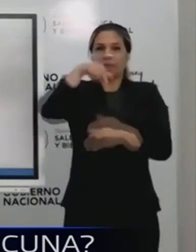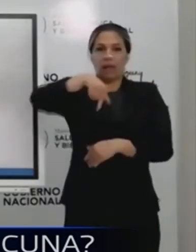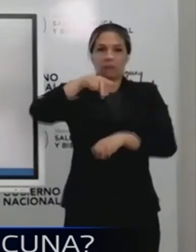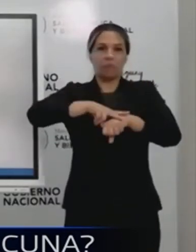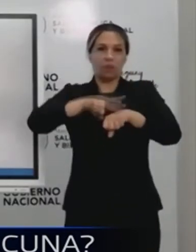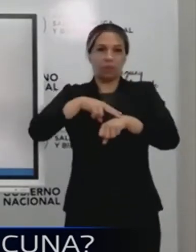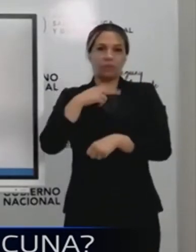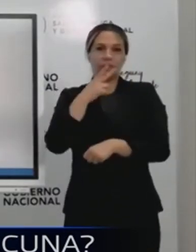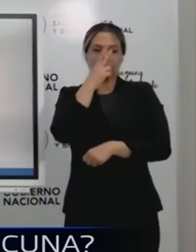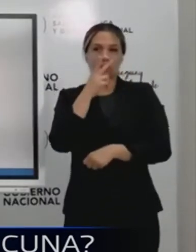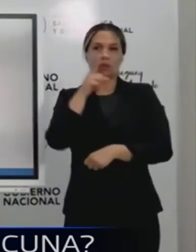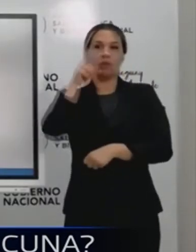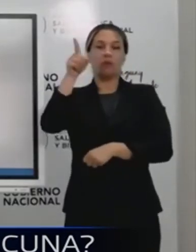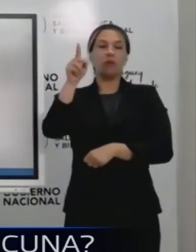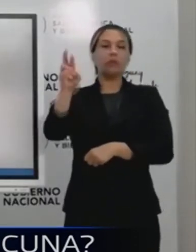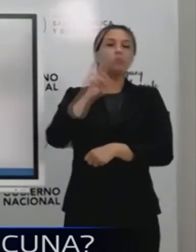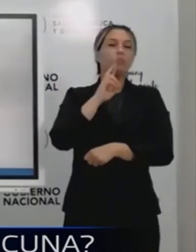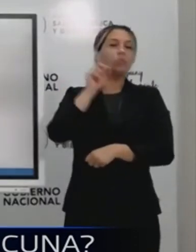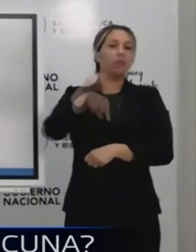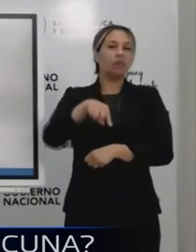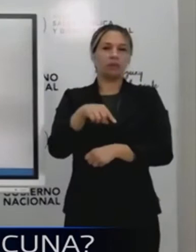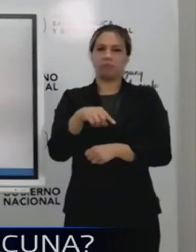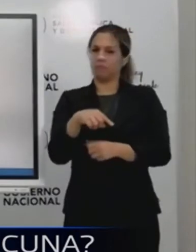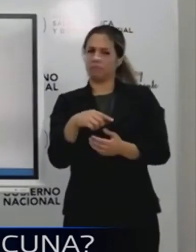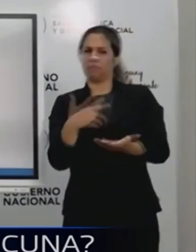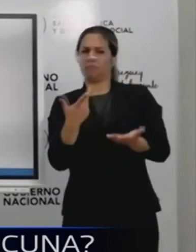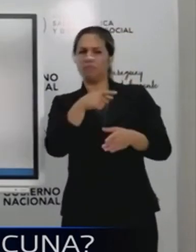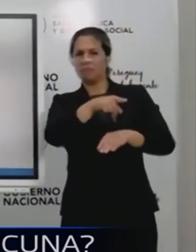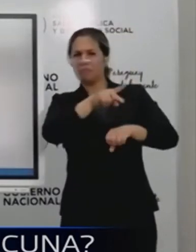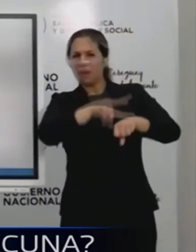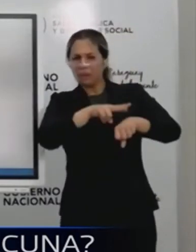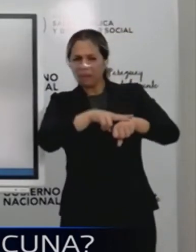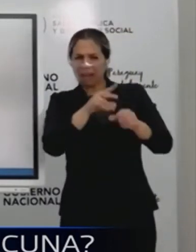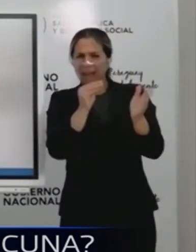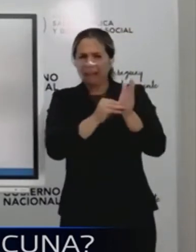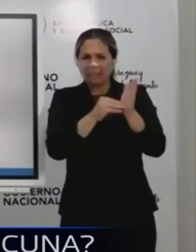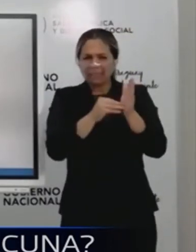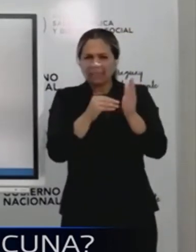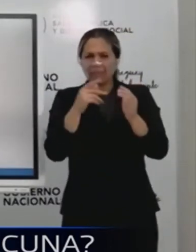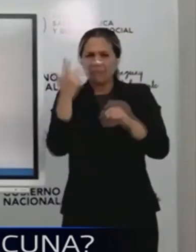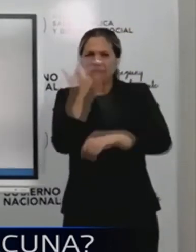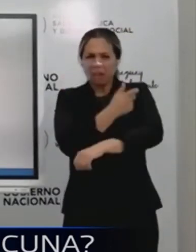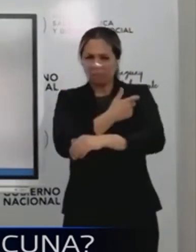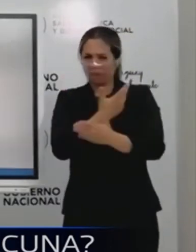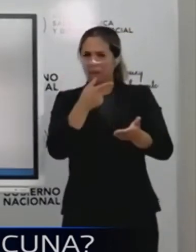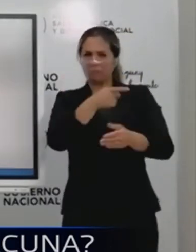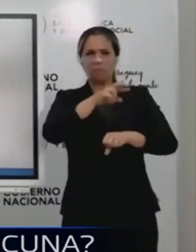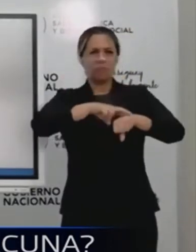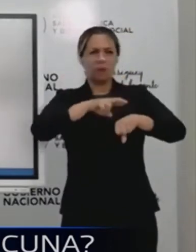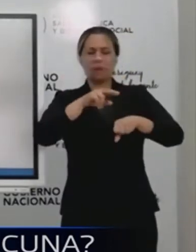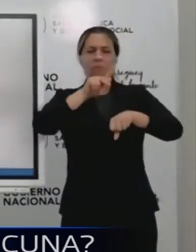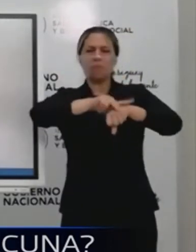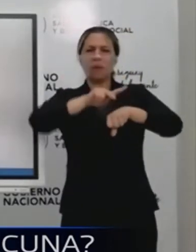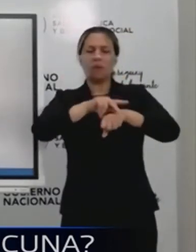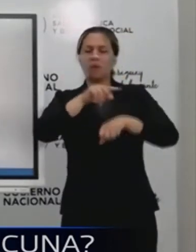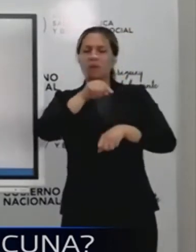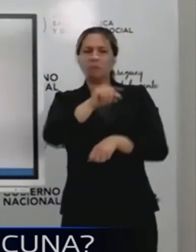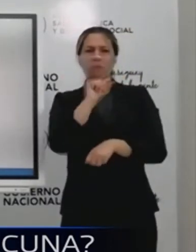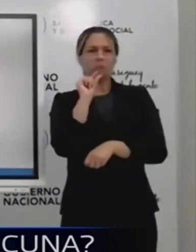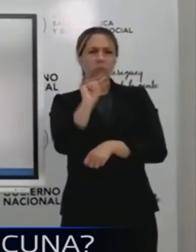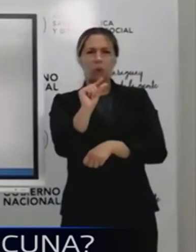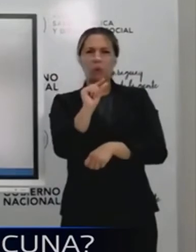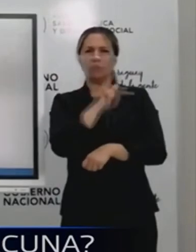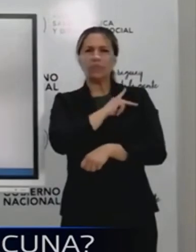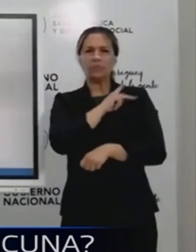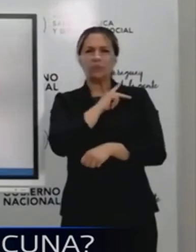La respuesta a farmacéutica fue, Paraguay no tiene sentido hacer el desarrollo porque en Paraguay no hay casos, o hay muy pocos casos. Entonces, ellos